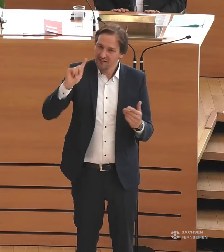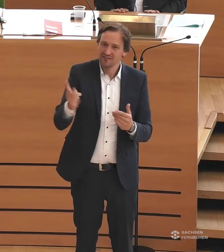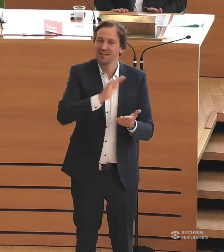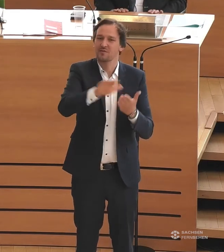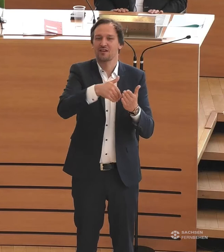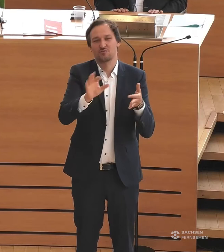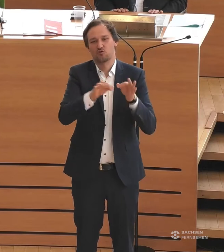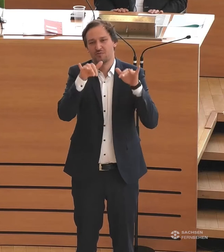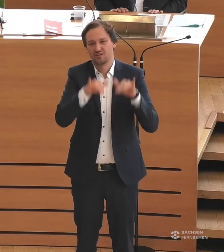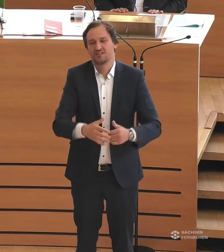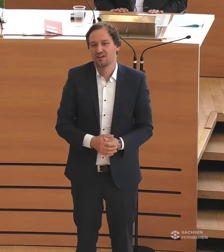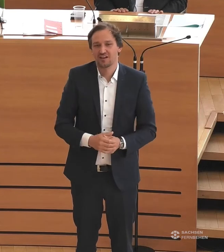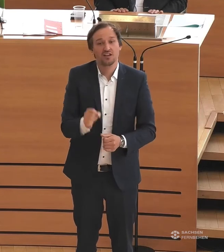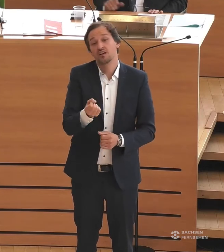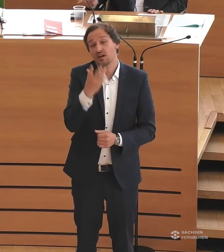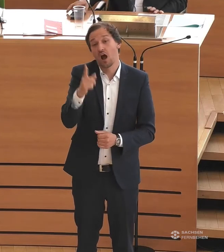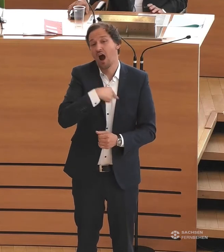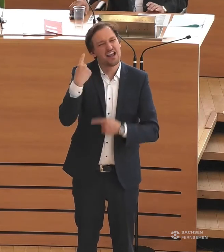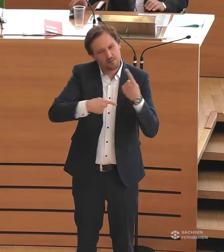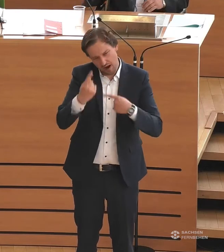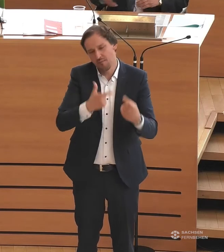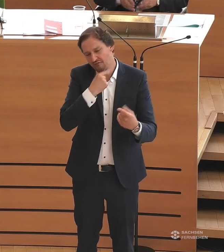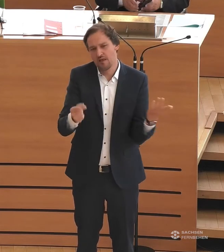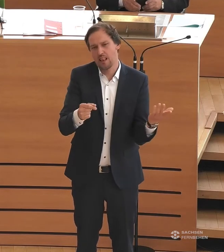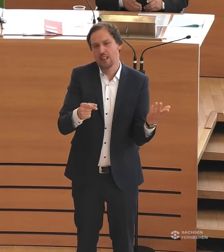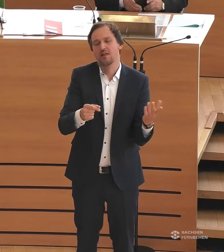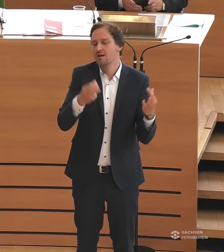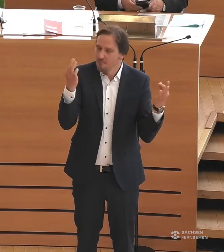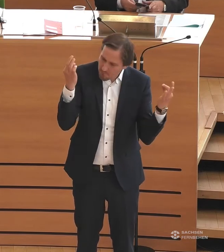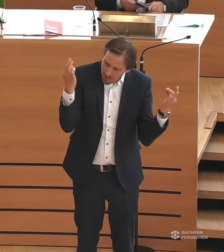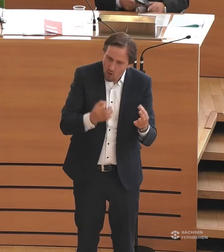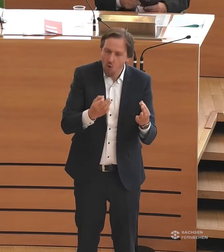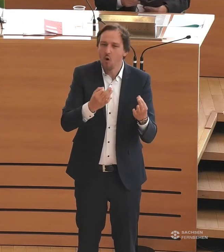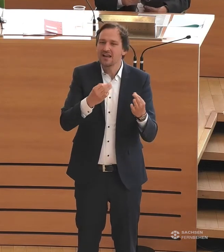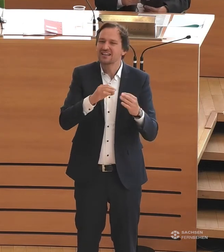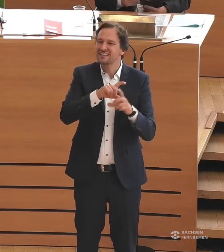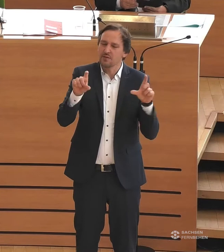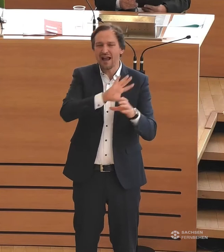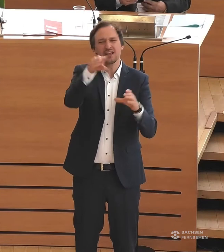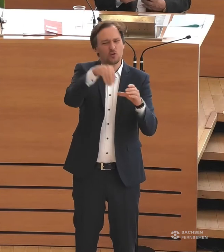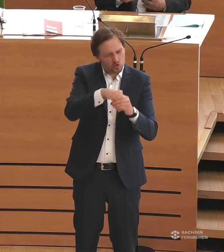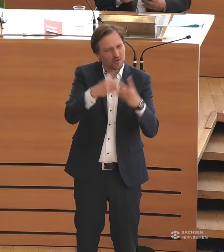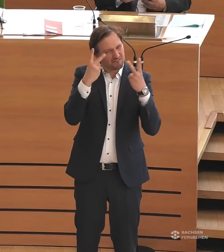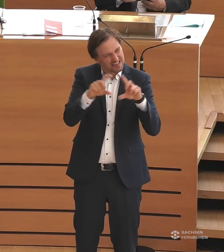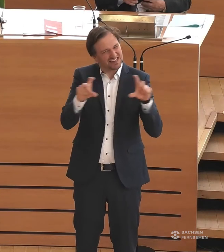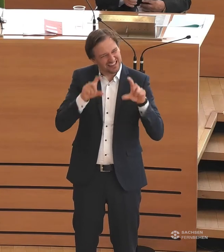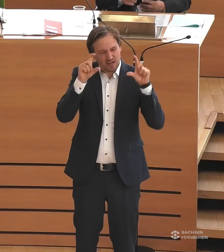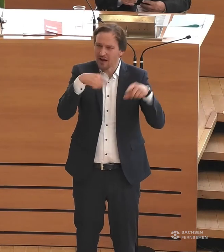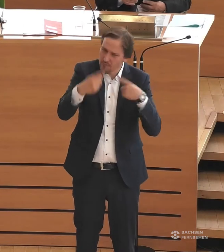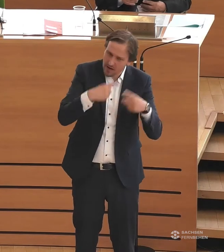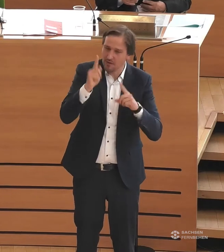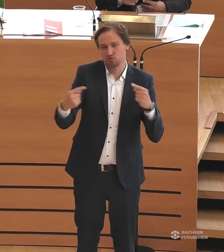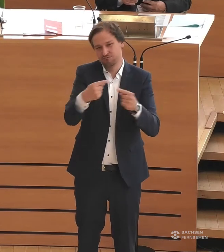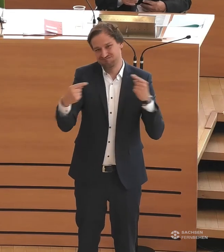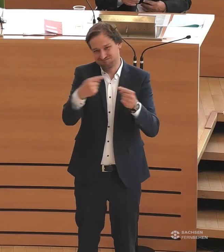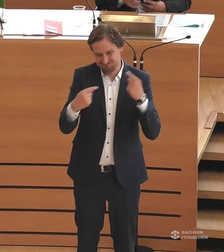die Dolmetschung da haben, die wir natürlich gerne immer hier hätten. Wir können gar nicht genug über Inklusion reden. Deswegen ist es toll, dass wir die Debatte heute haben.